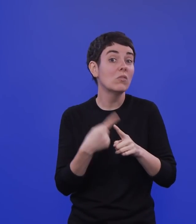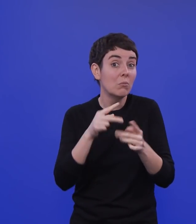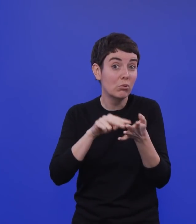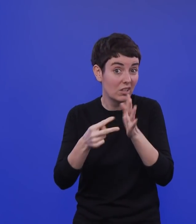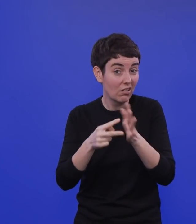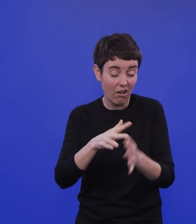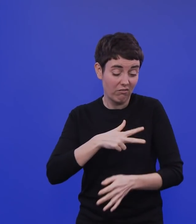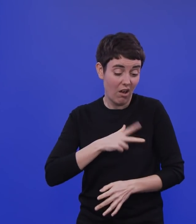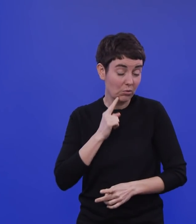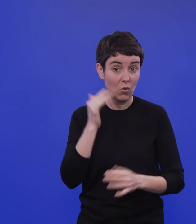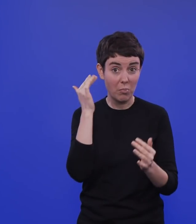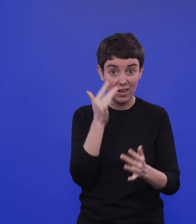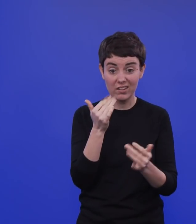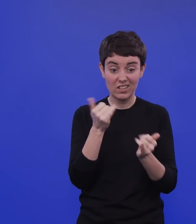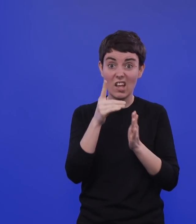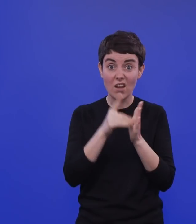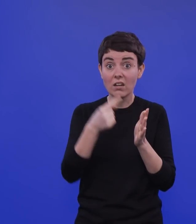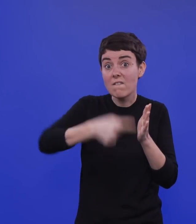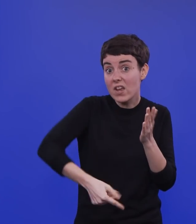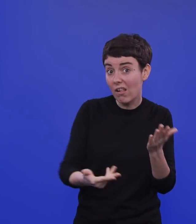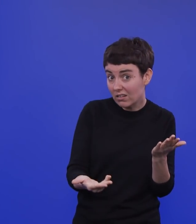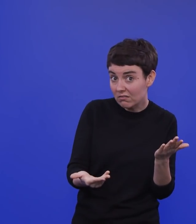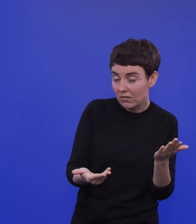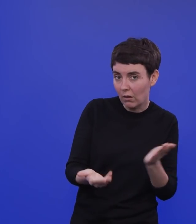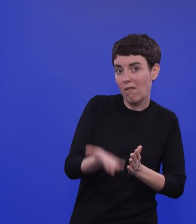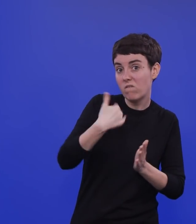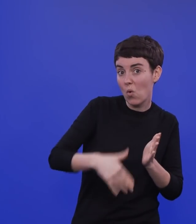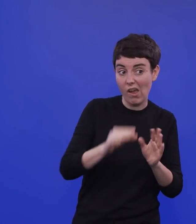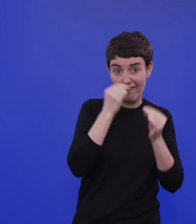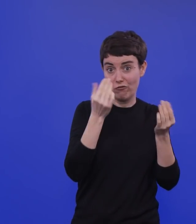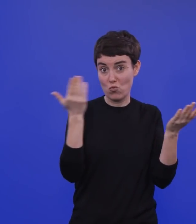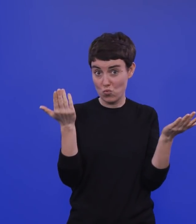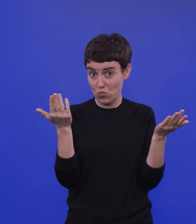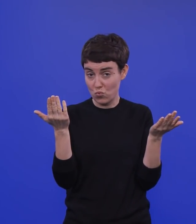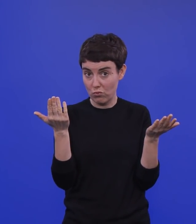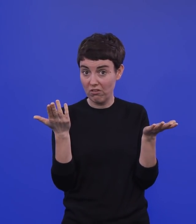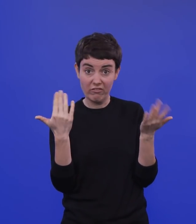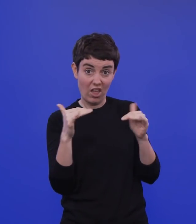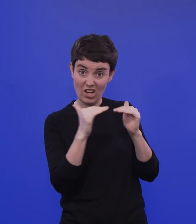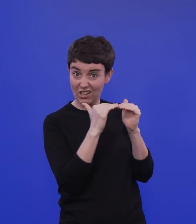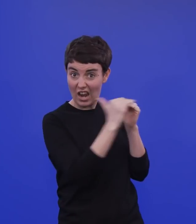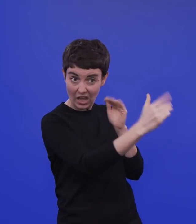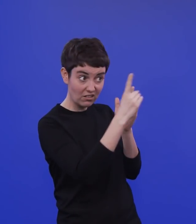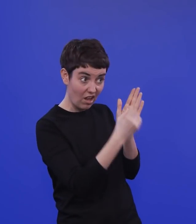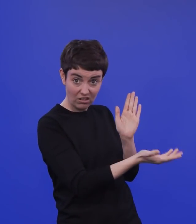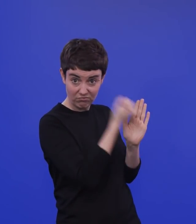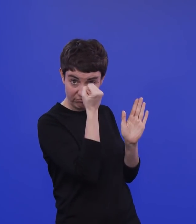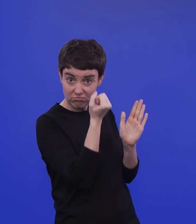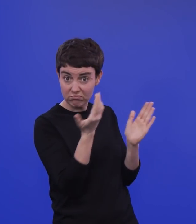schon fragen, wie man diese Informationslücke irgendwie kompensiert. Also ob man von anderswo vielleicht ähnliche Daten bekommt, ob man dann wirklich mal